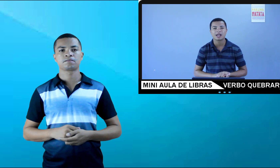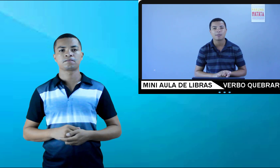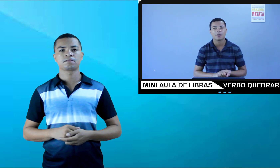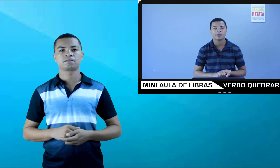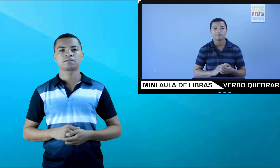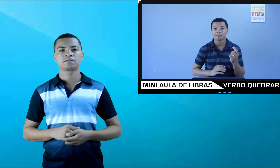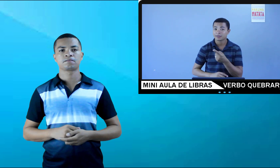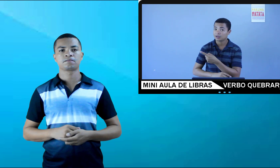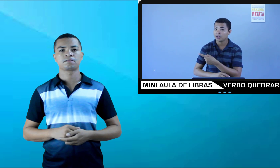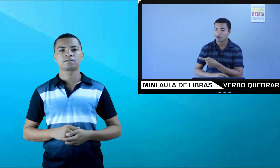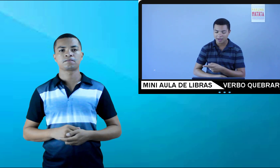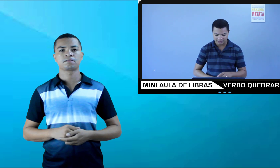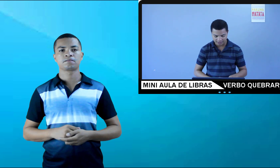aquele apoio. Então ele começa.